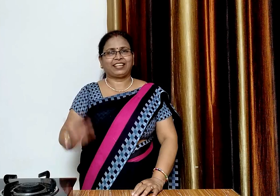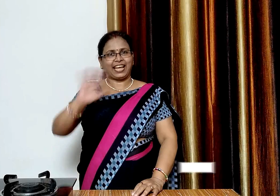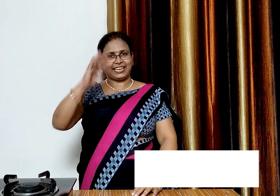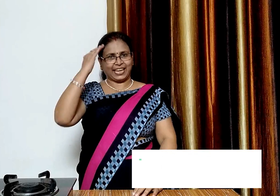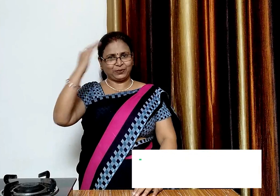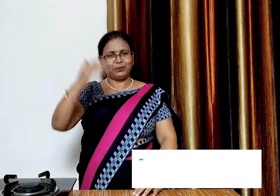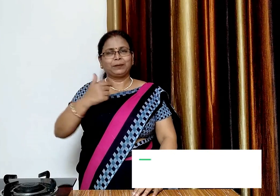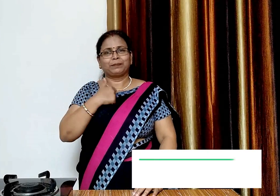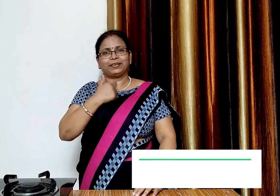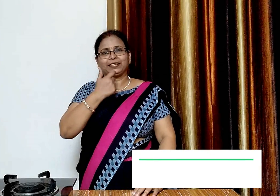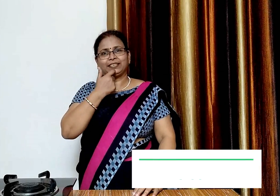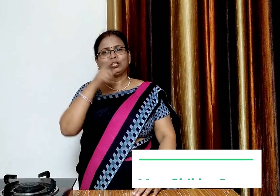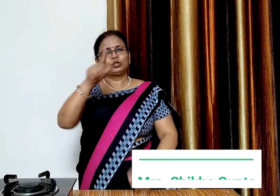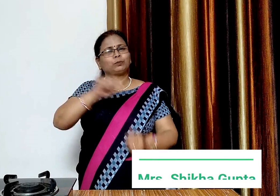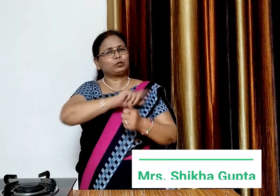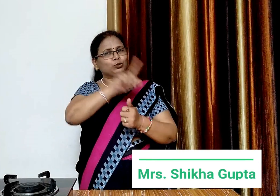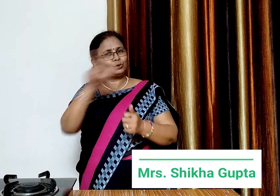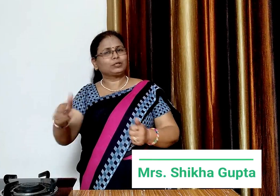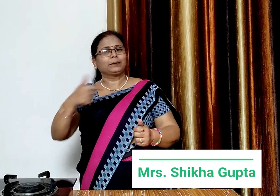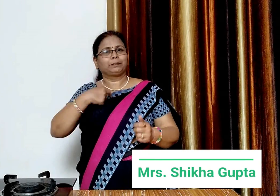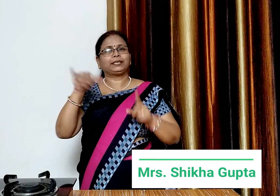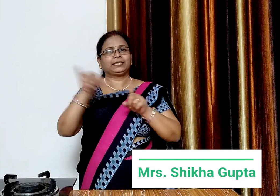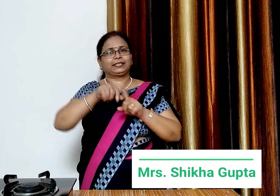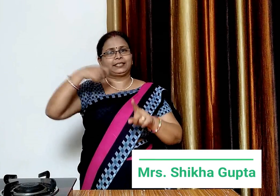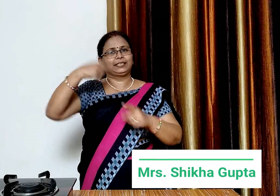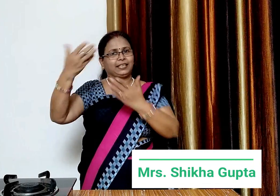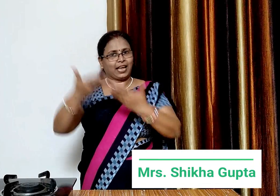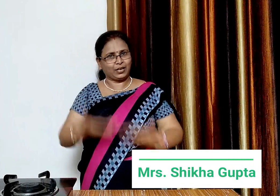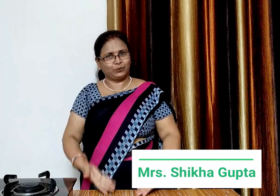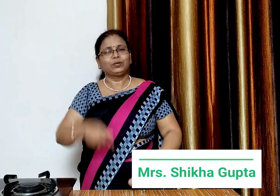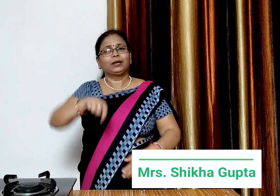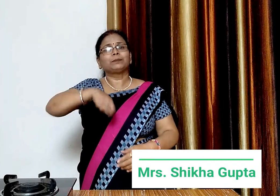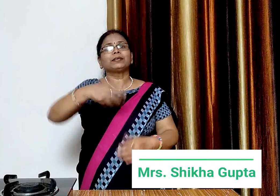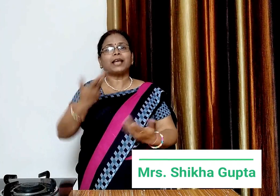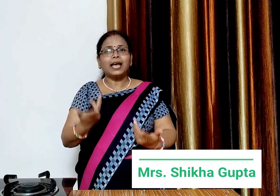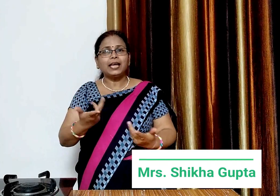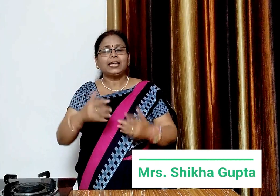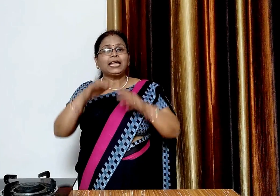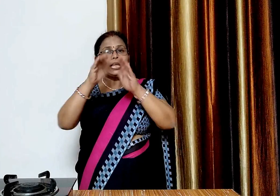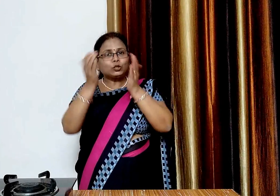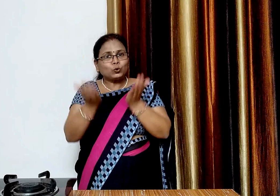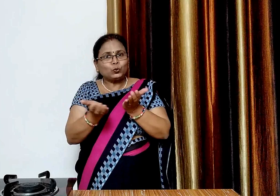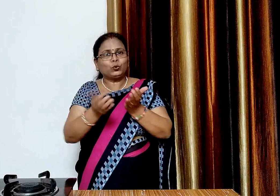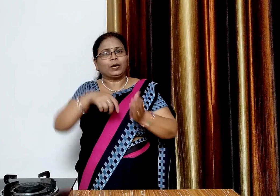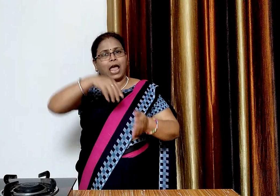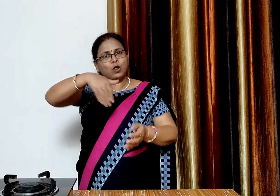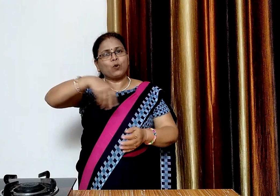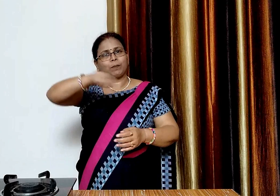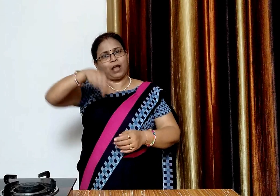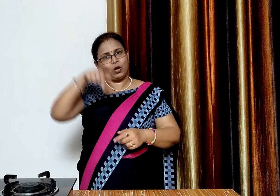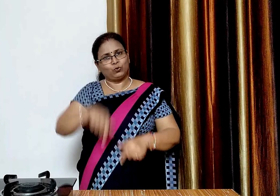हेलो फ्रेंग्स मैं शुक्षा आप सभी का अप्रेयो डू चैनल पर स्वागत करती हूँ आज हम कद्दू का हलुआ बनाएंगे